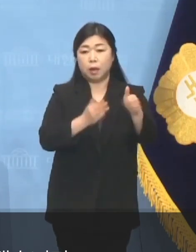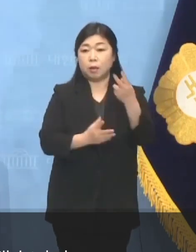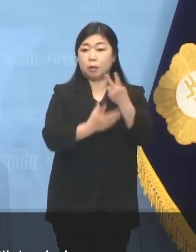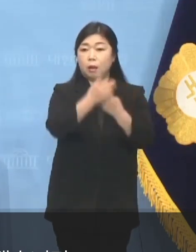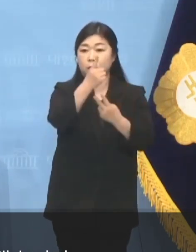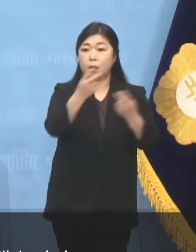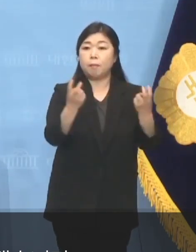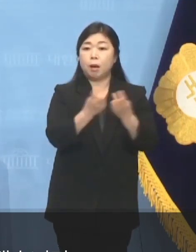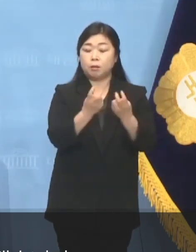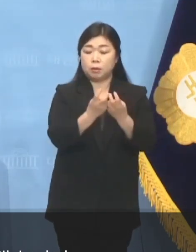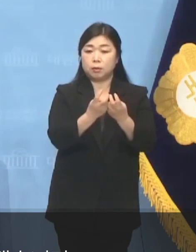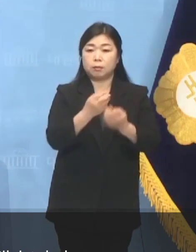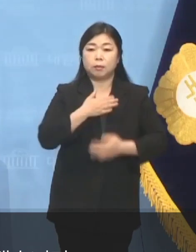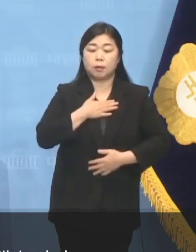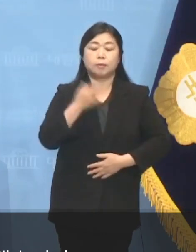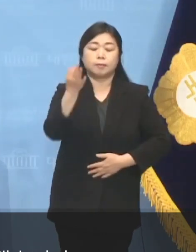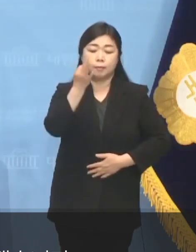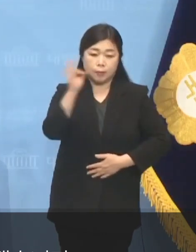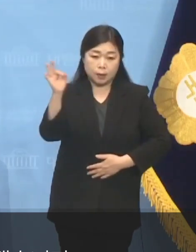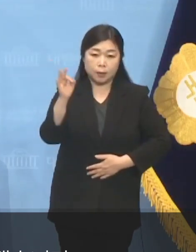수용하겠습니다.